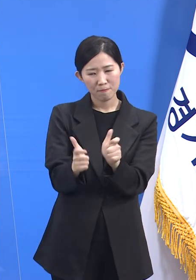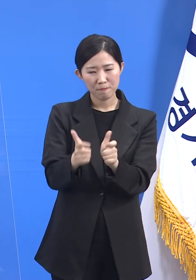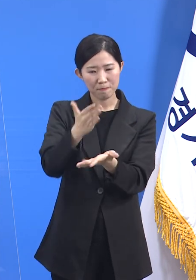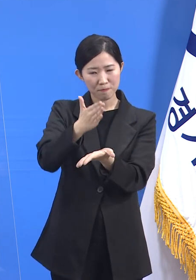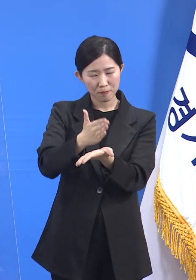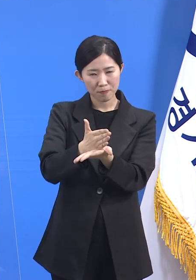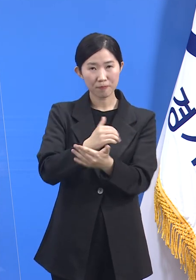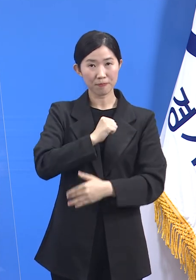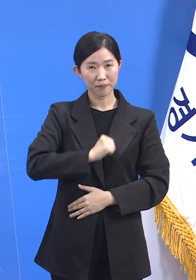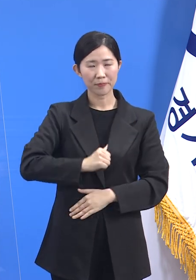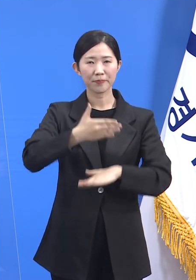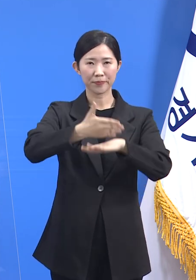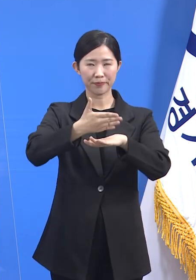감사합니다. 감사합니다. 감사합니다.